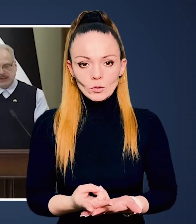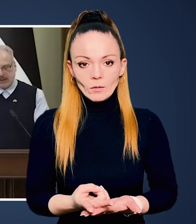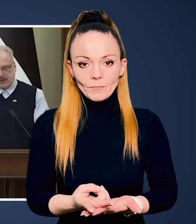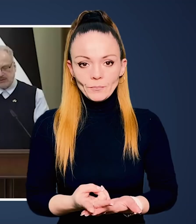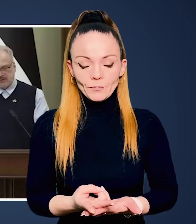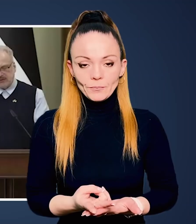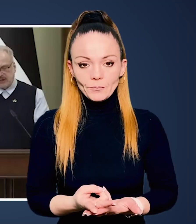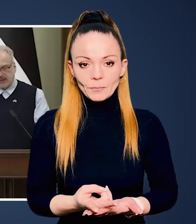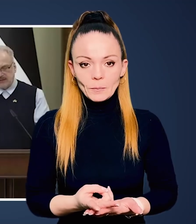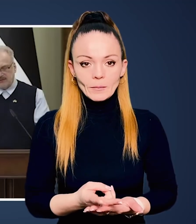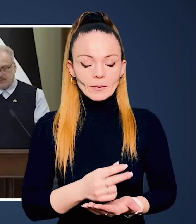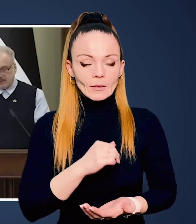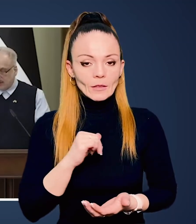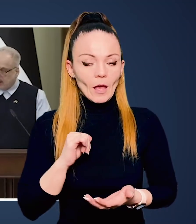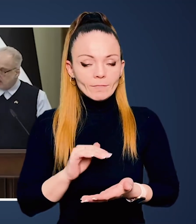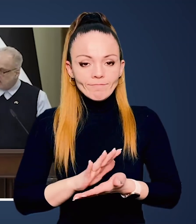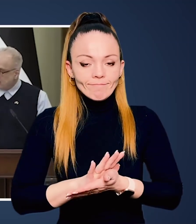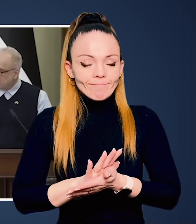показує